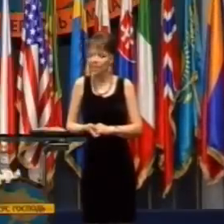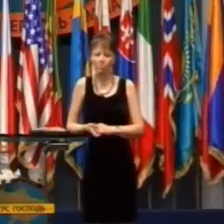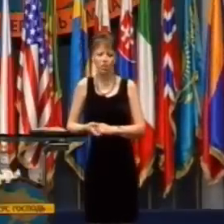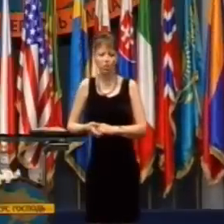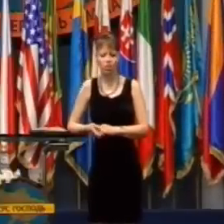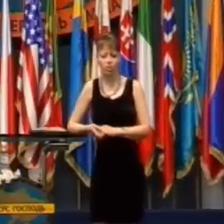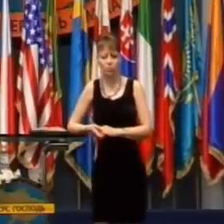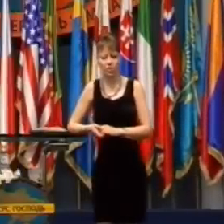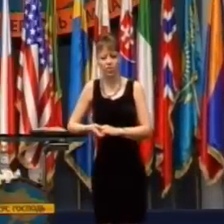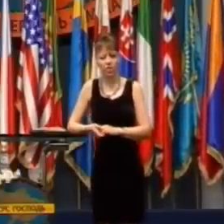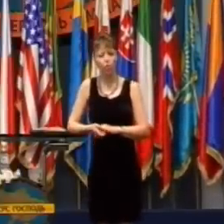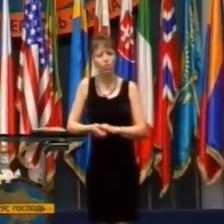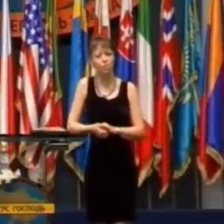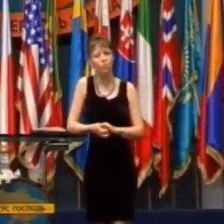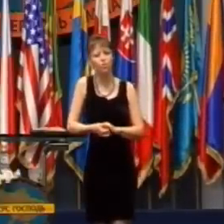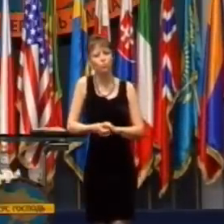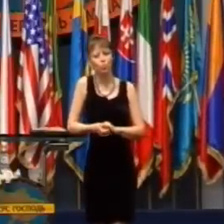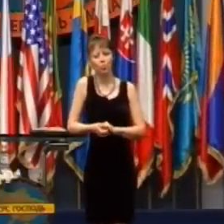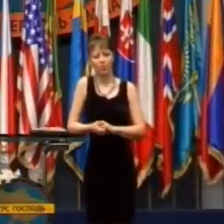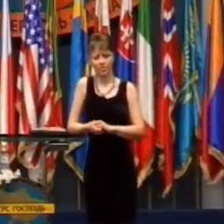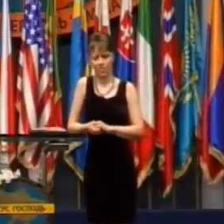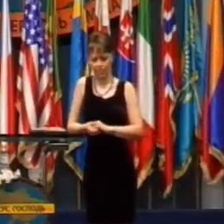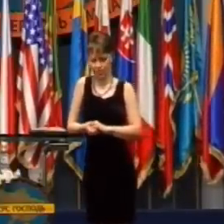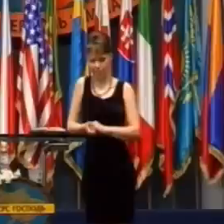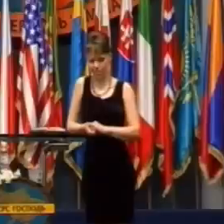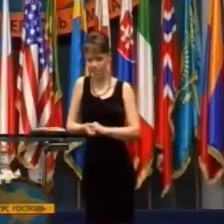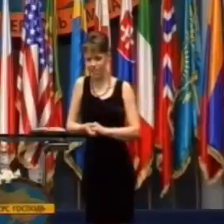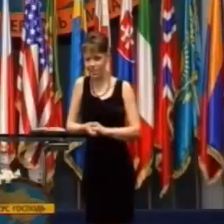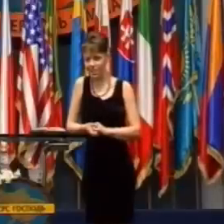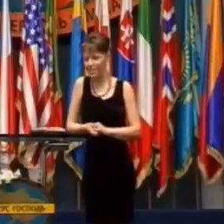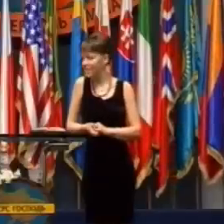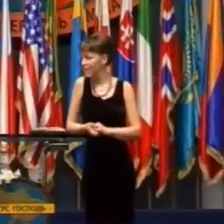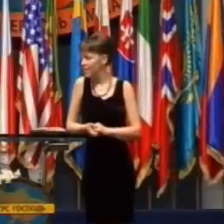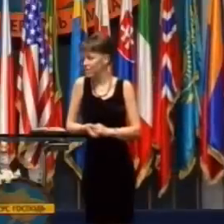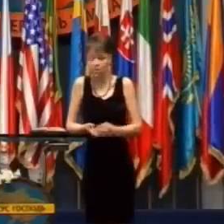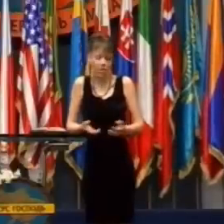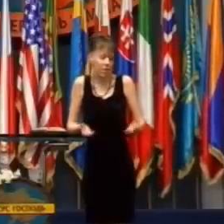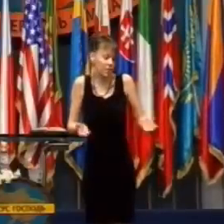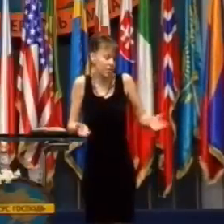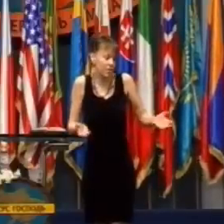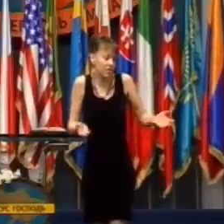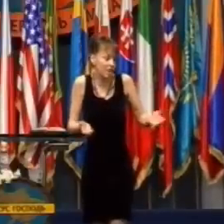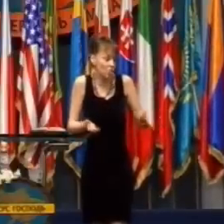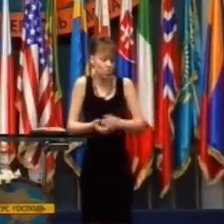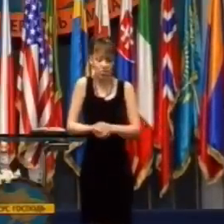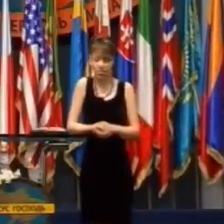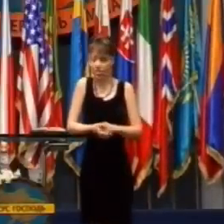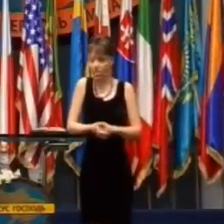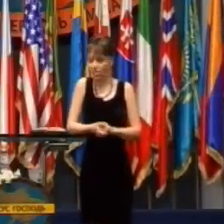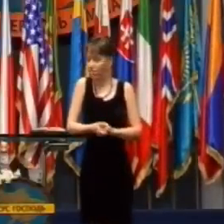a mladý muž sa spýtal, na akú tému budete kázať. Neviem.